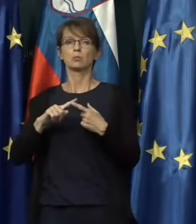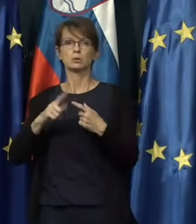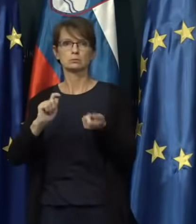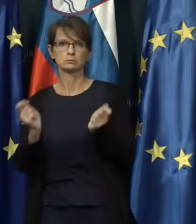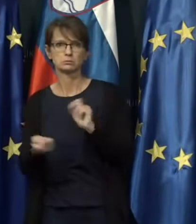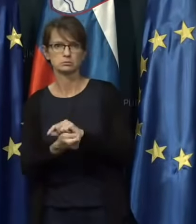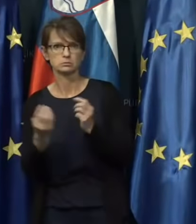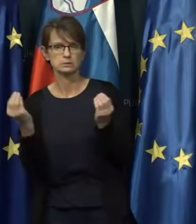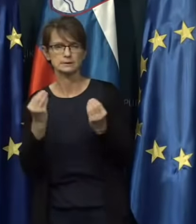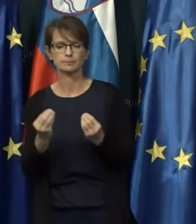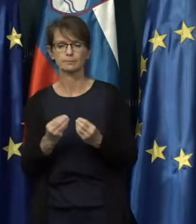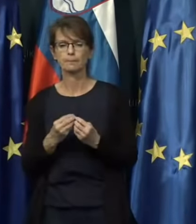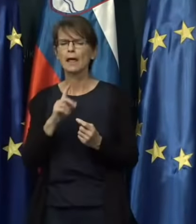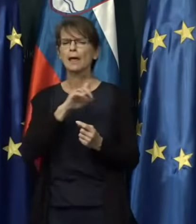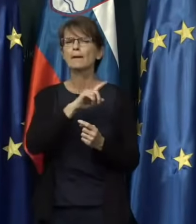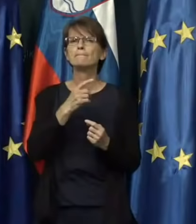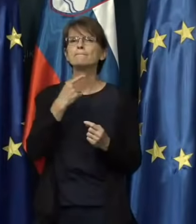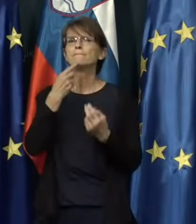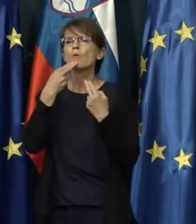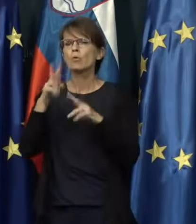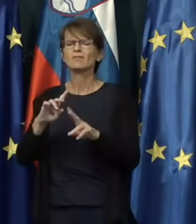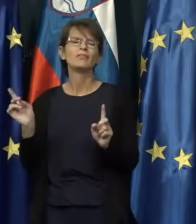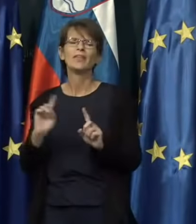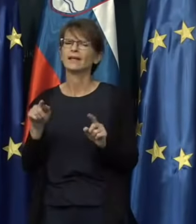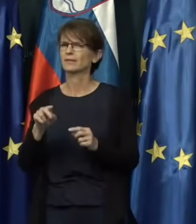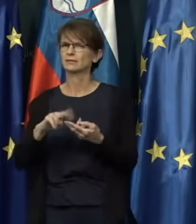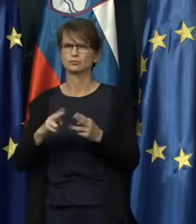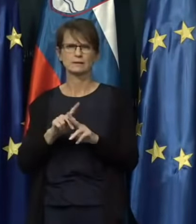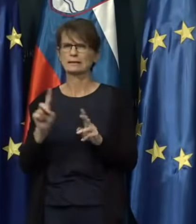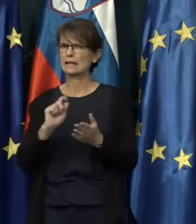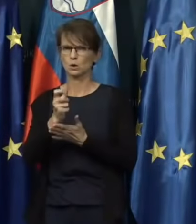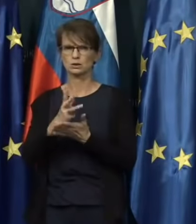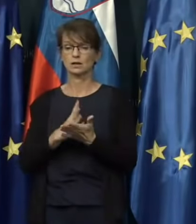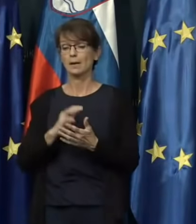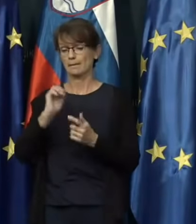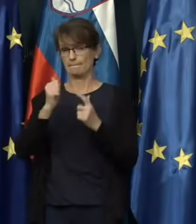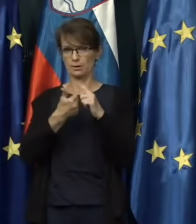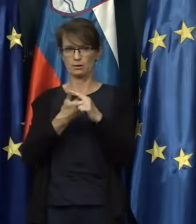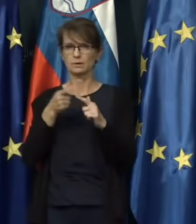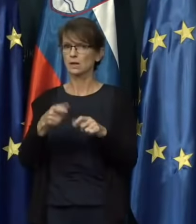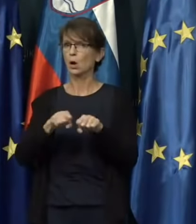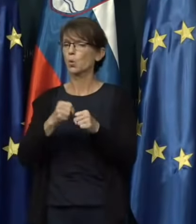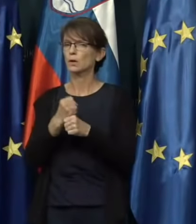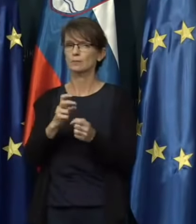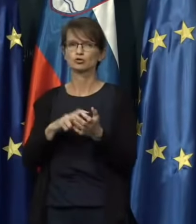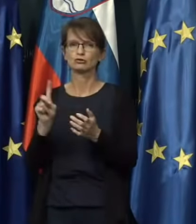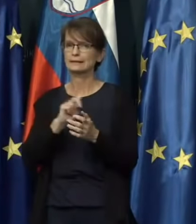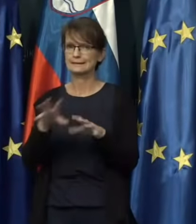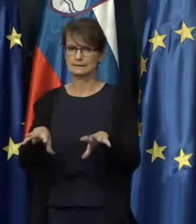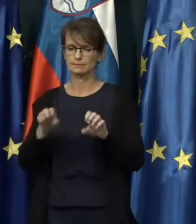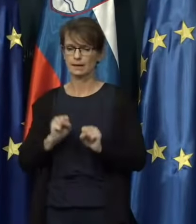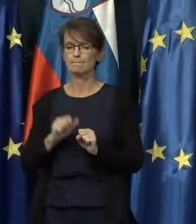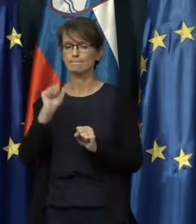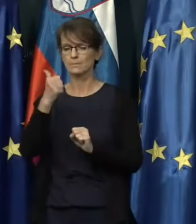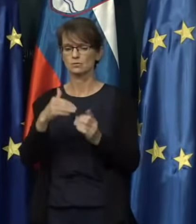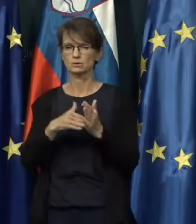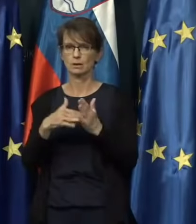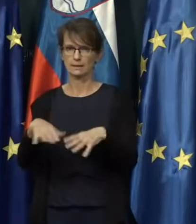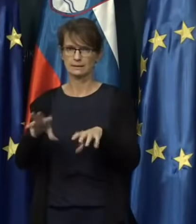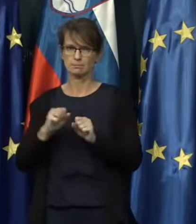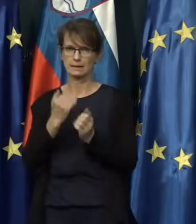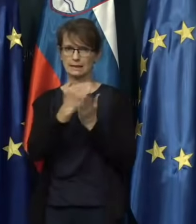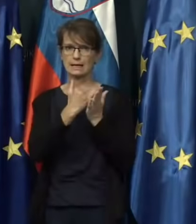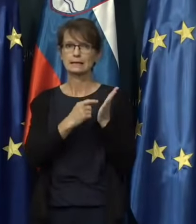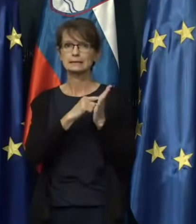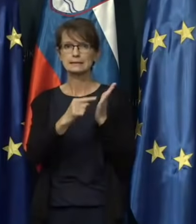mislim, da ne bi na ta način ocenjevali, prvič ta ukrep sveda še ni sprejeti, potrebni sprejem zakona, ki bo to tudi